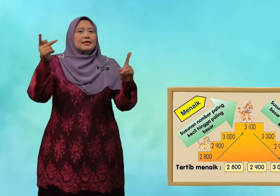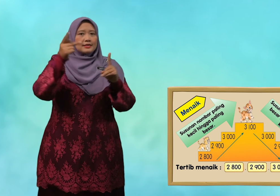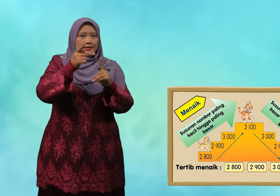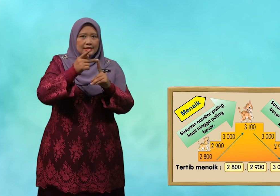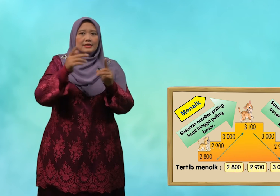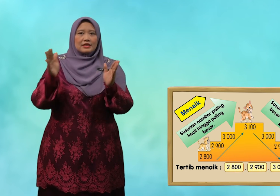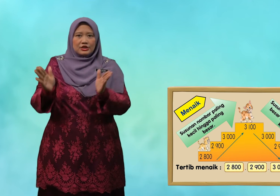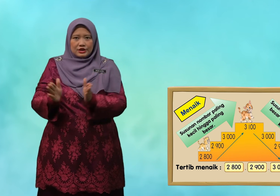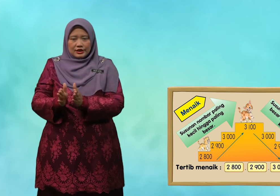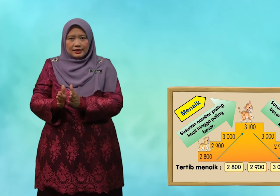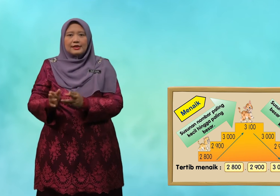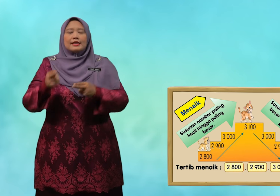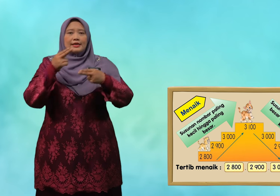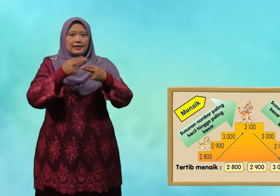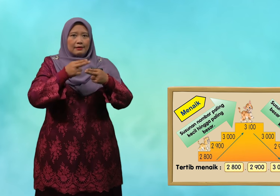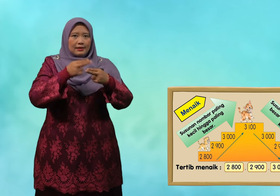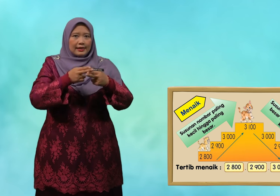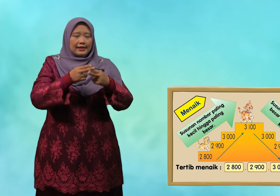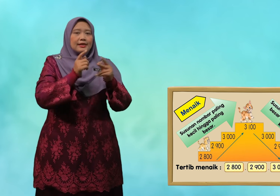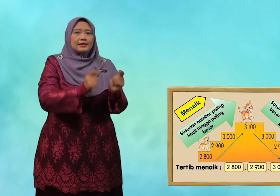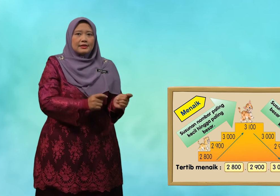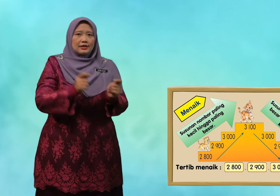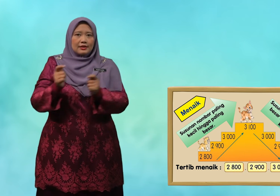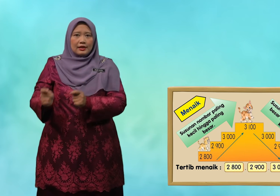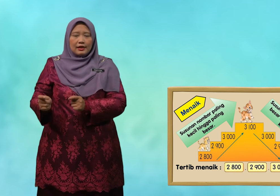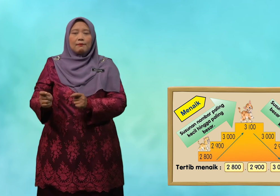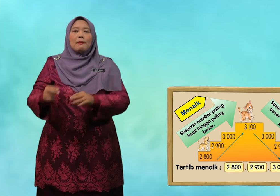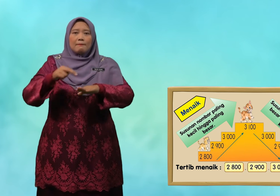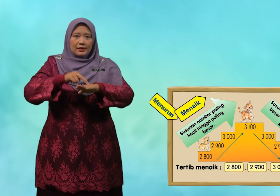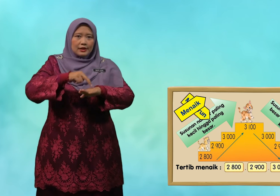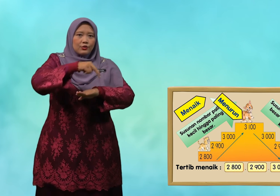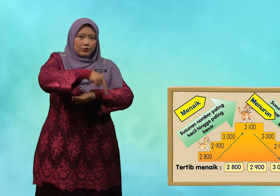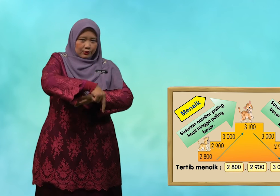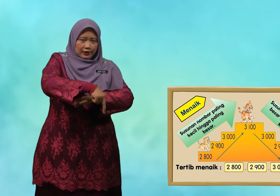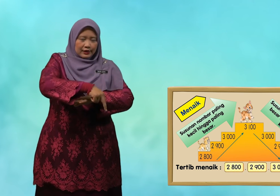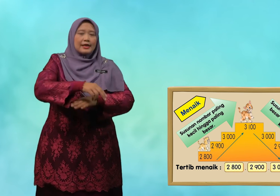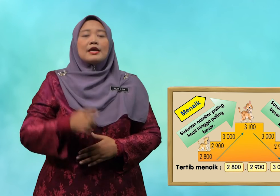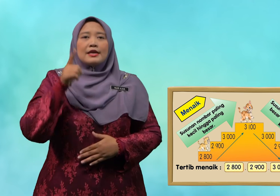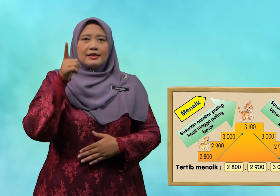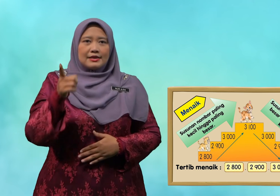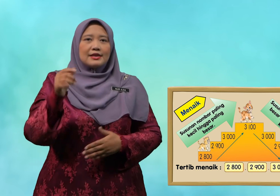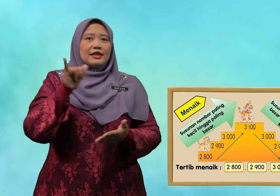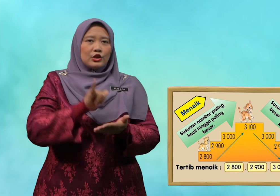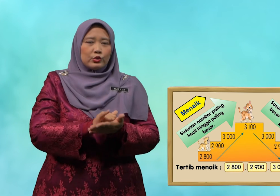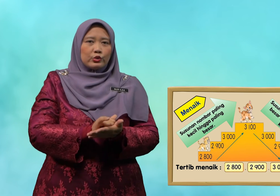ke kecil dinamakan tertib menurun iaitu